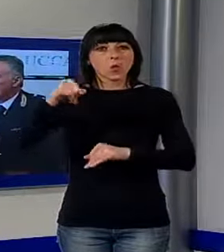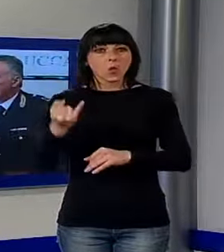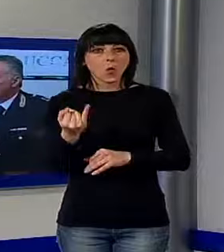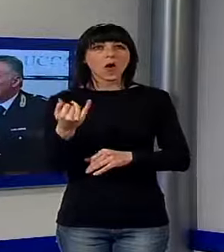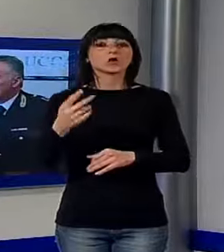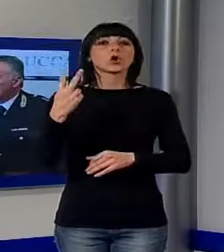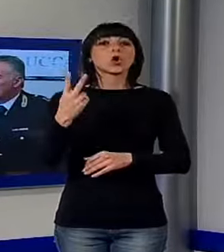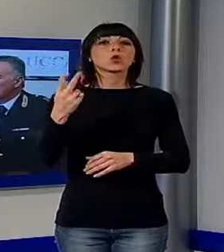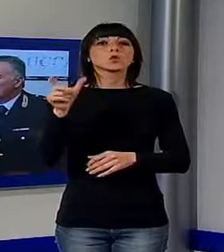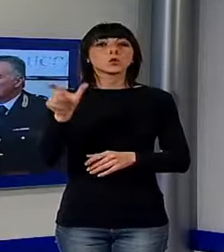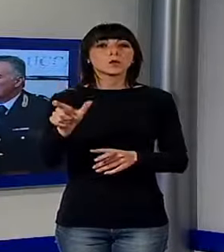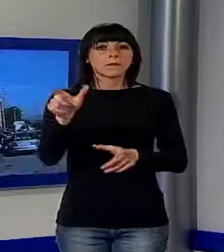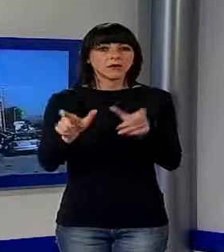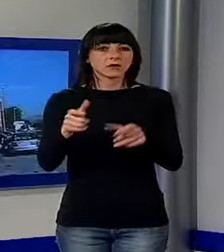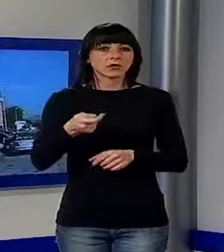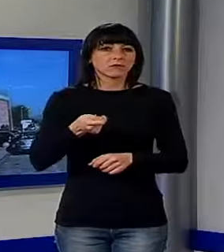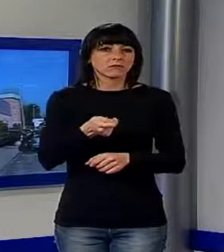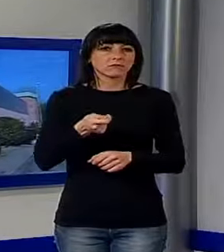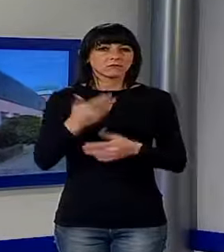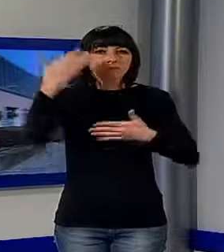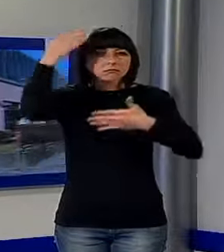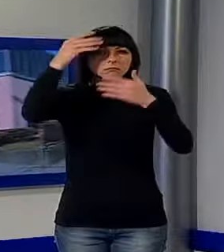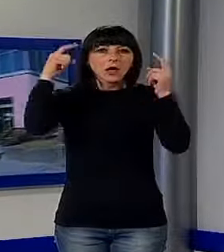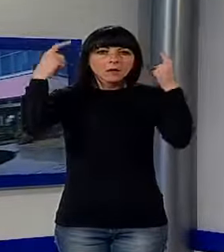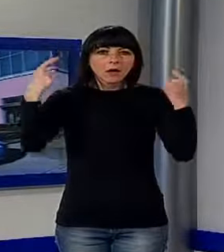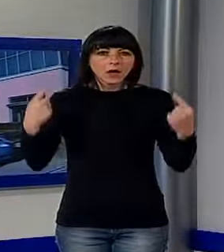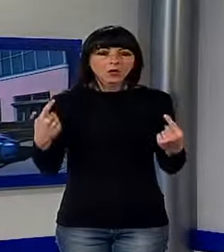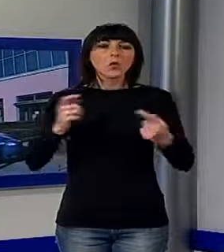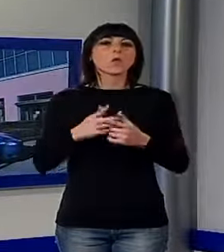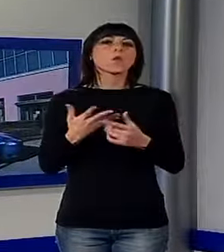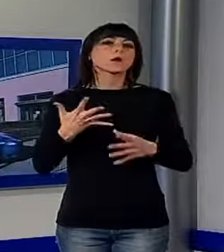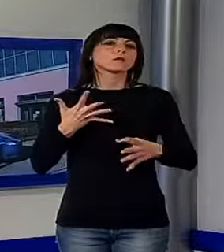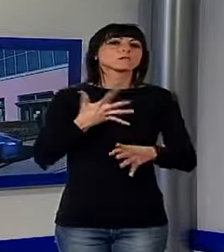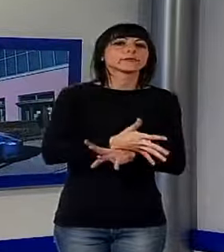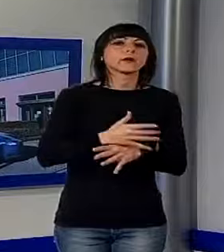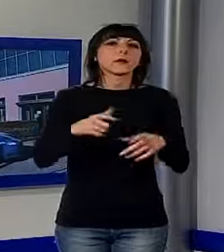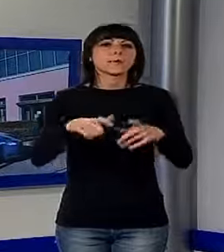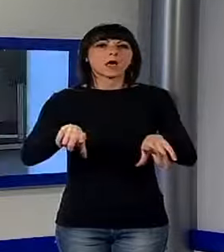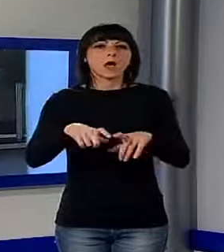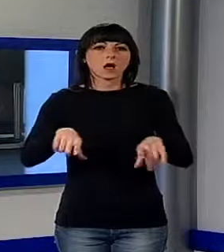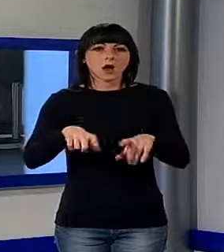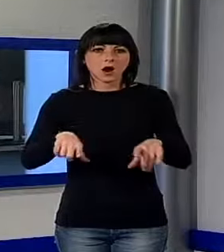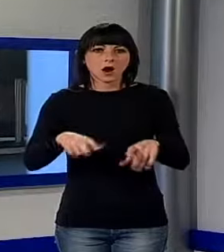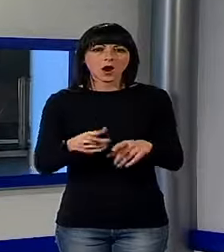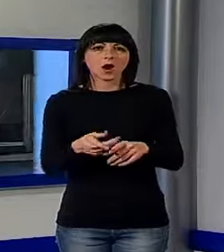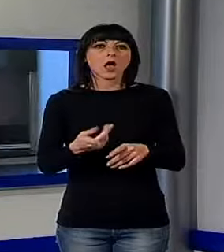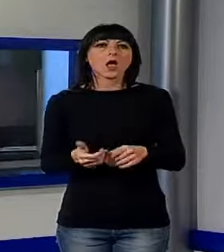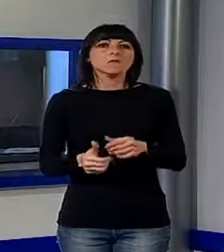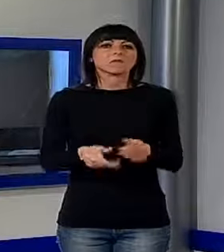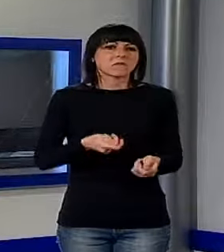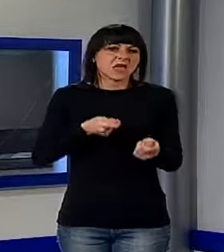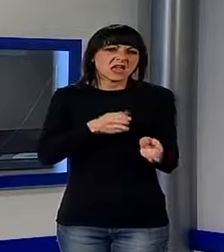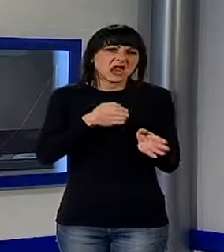trincetto hanno fatto irruzione, volto travisato da parrucche e passamontagna all'interno della banca. Dopo aver minacciato i